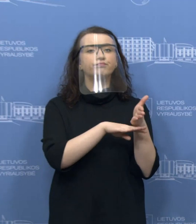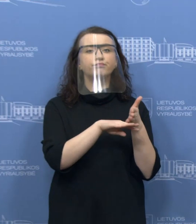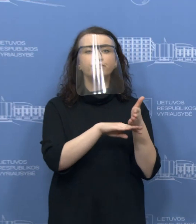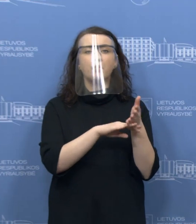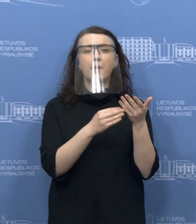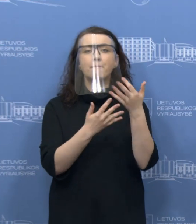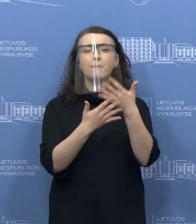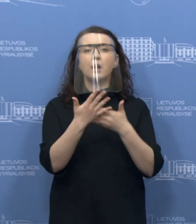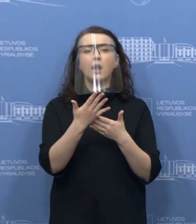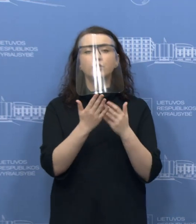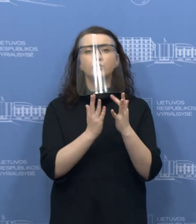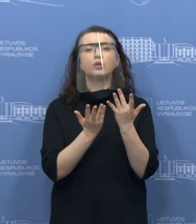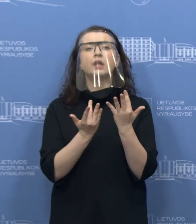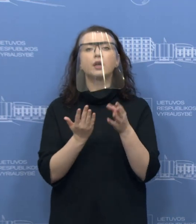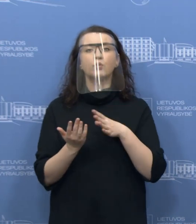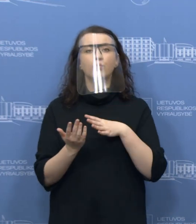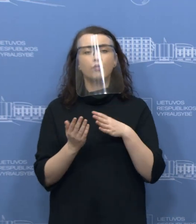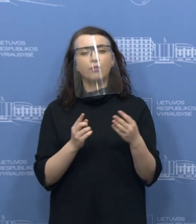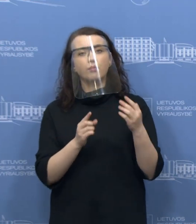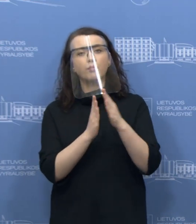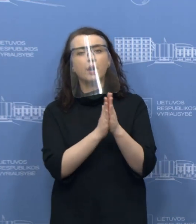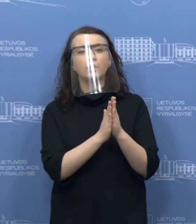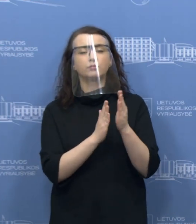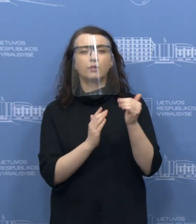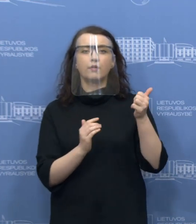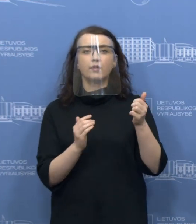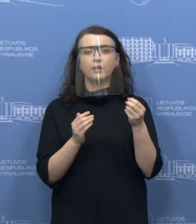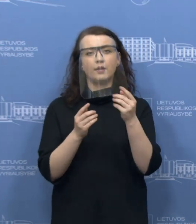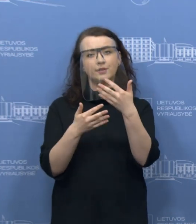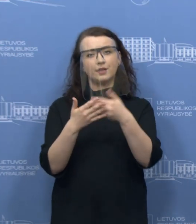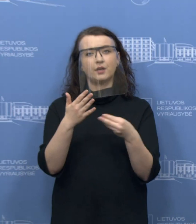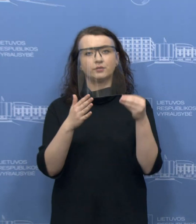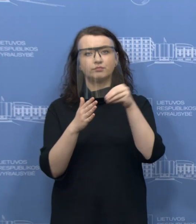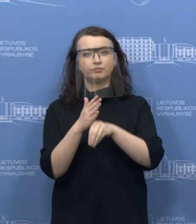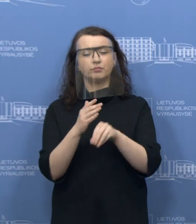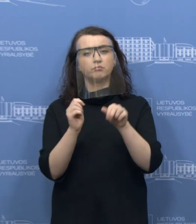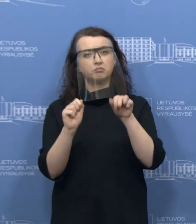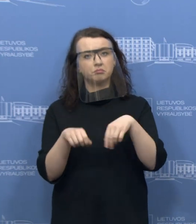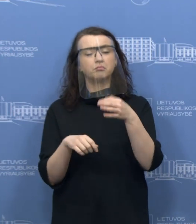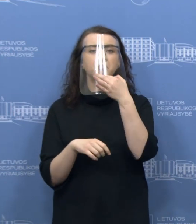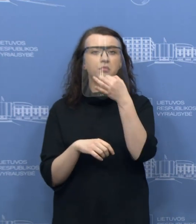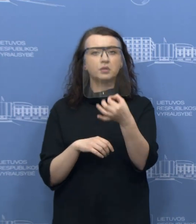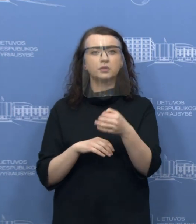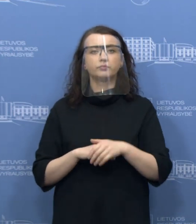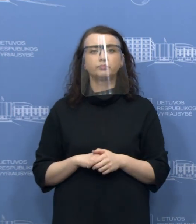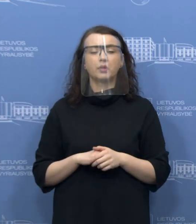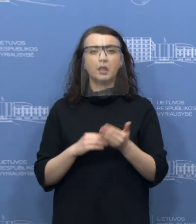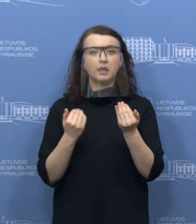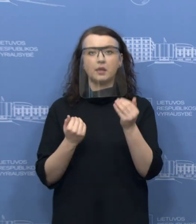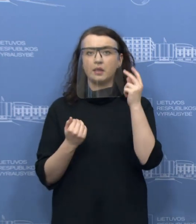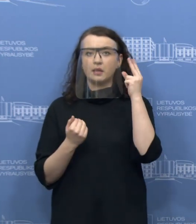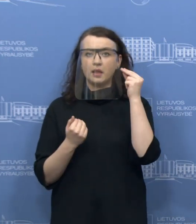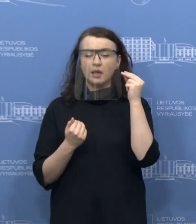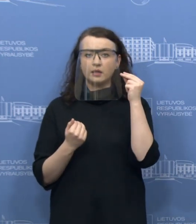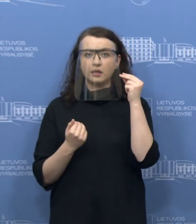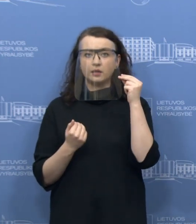šiol prašymų įtraukti į tą sąrašą ir kiek iš jų buvo atmesti prašymai ir dėl kokių priežasčių. Ačiūrėtai po